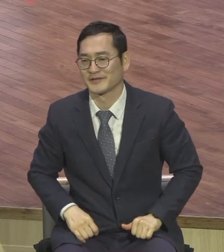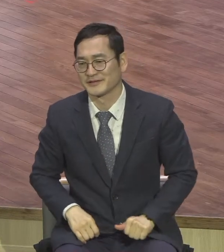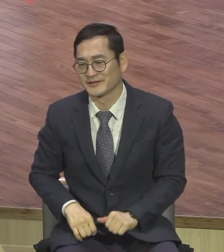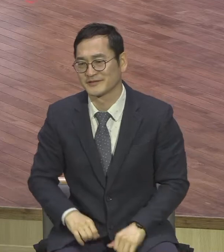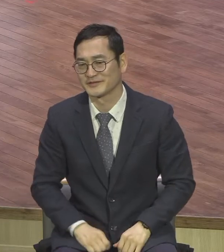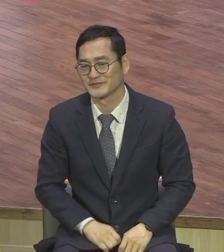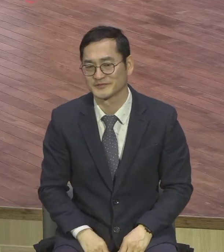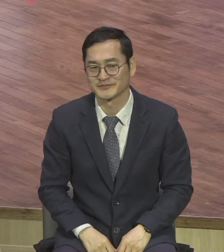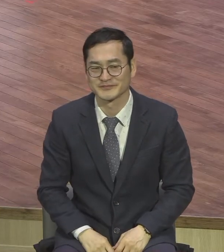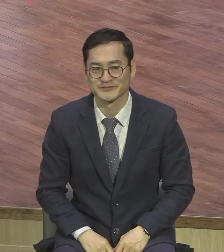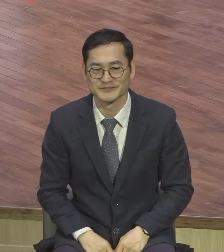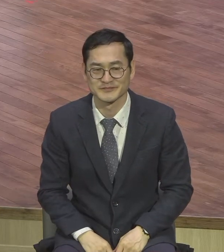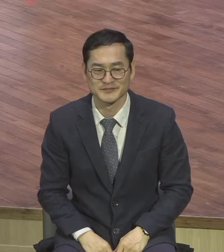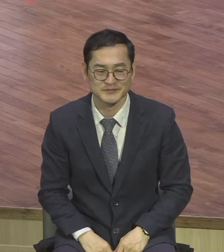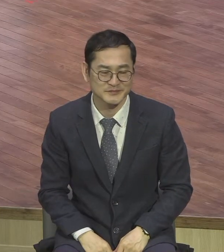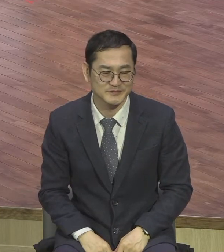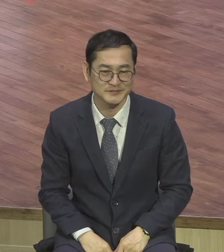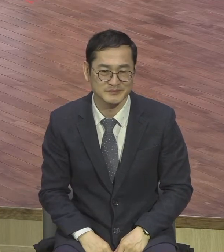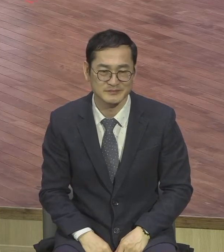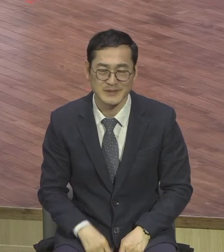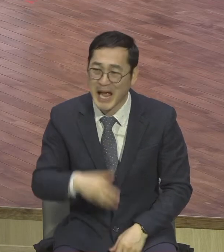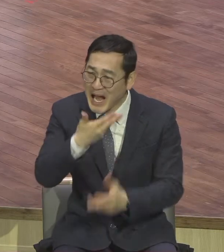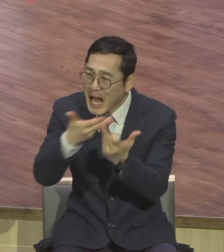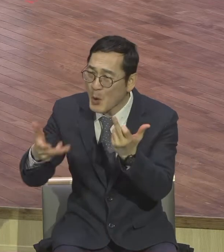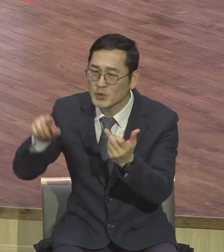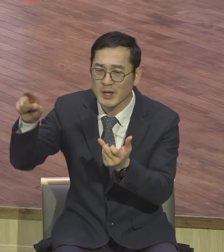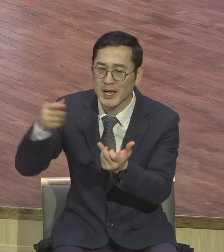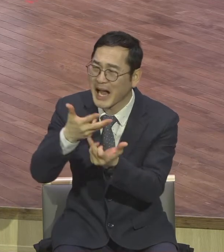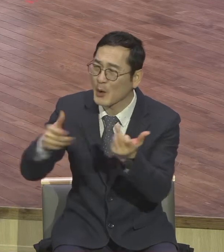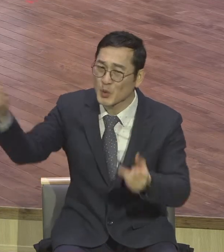우리에게 강원도 수도 충청도 수도 경기도 수도